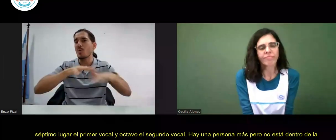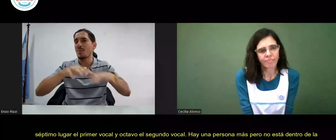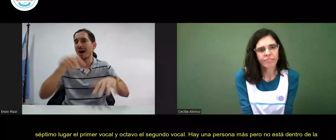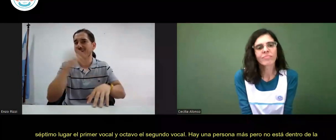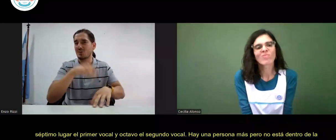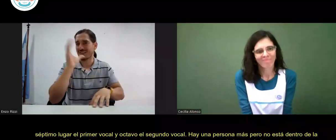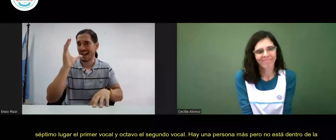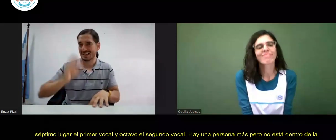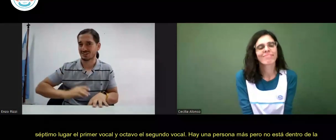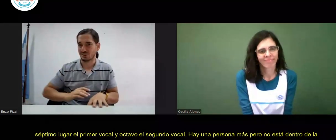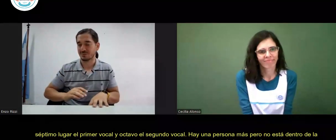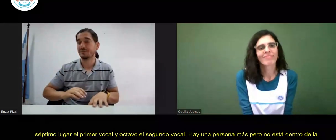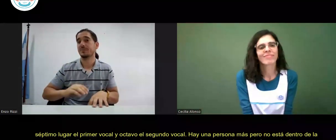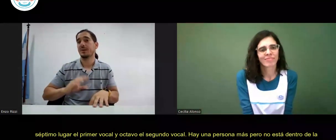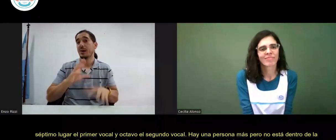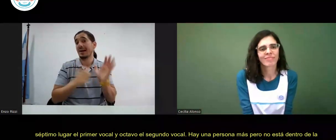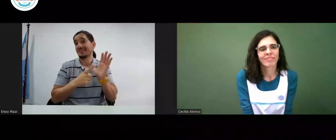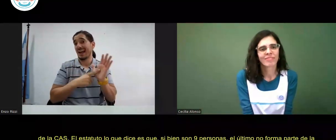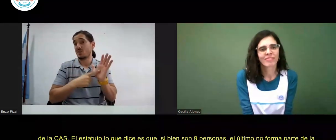los movimientos de dinero de la CAS.